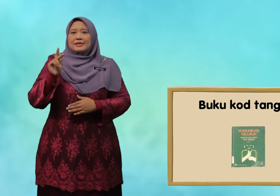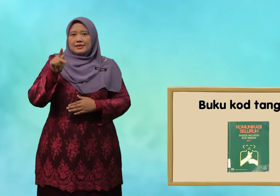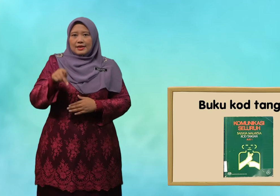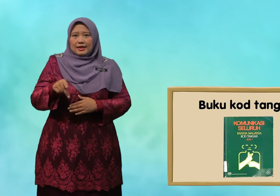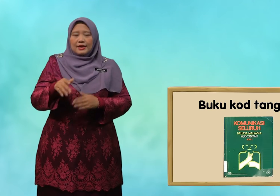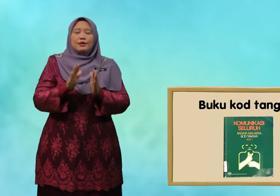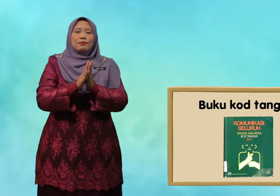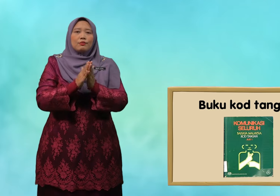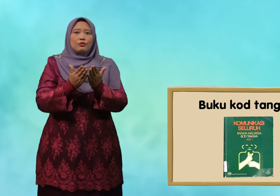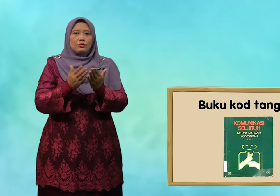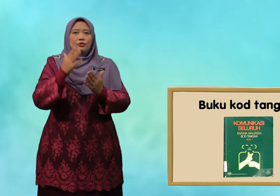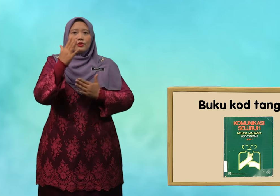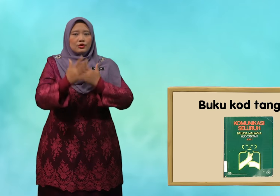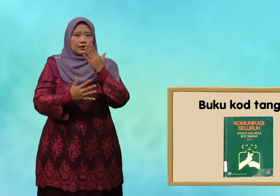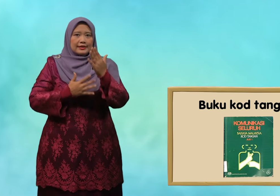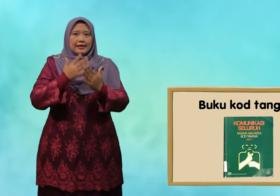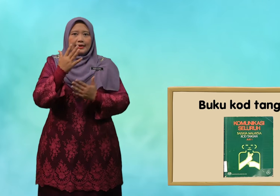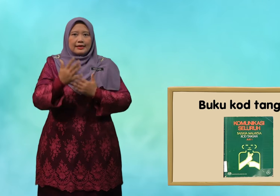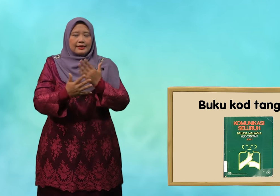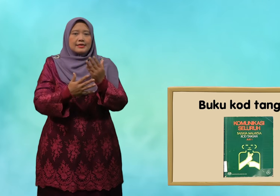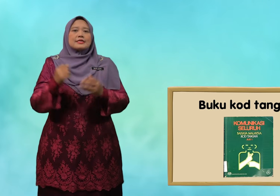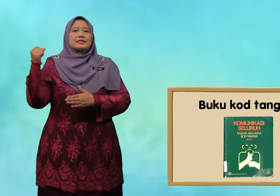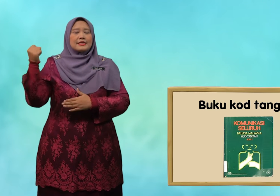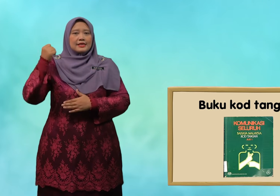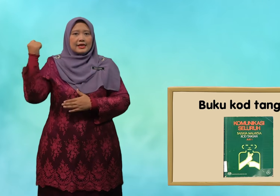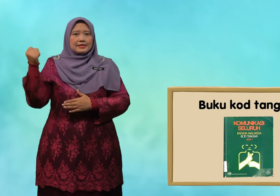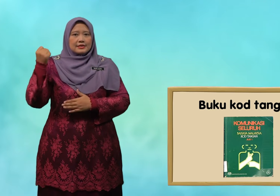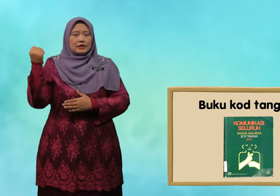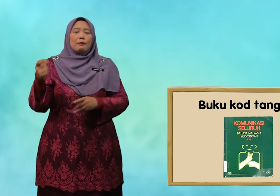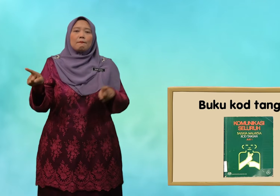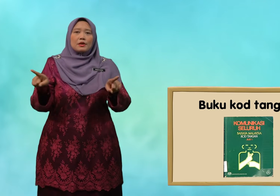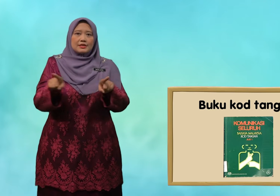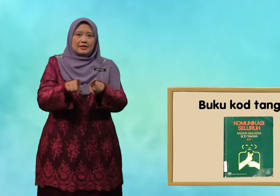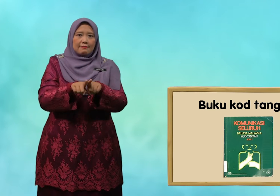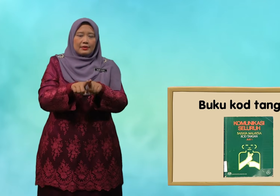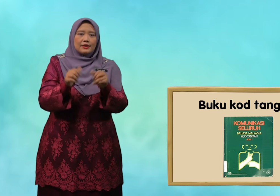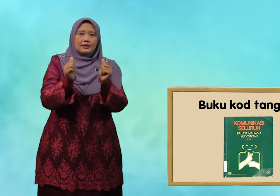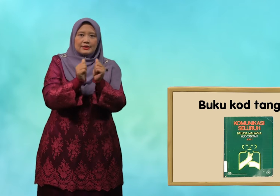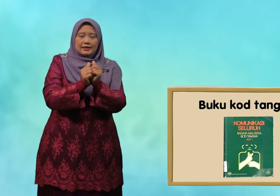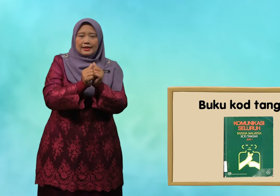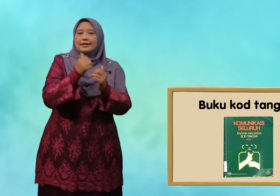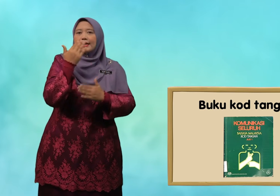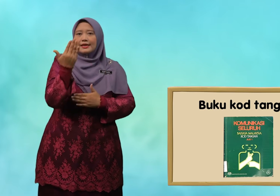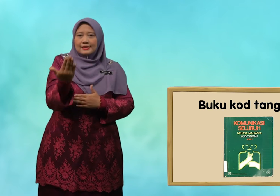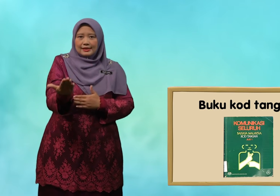pastikan buku kot tangan sentiasa bersama dengan anda.